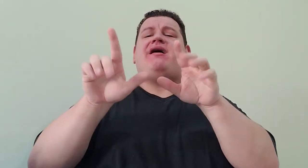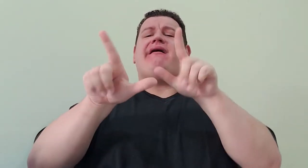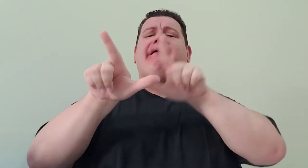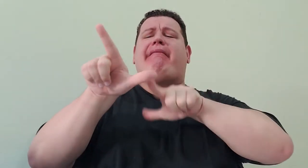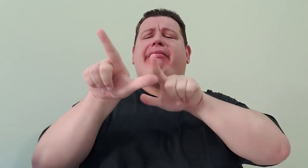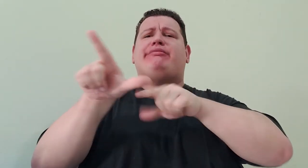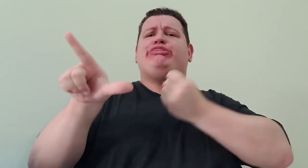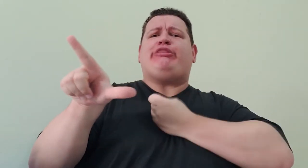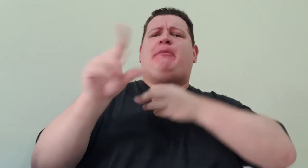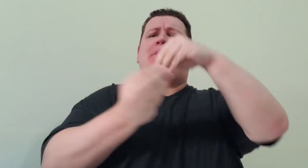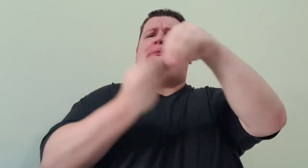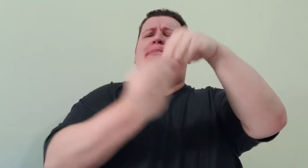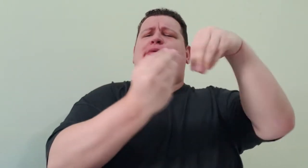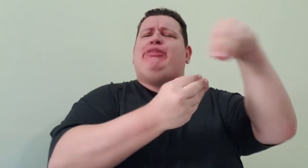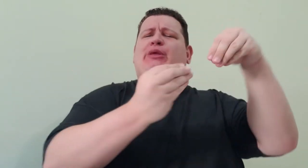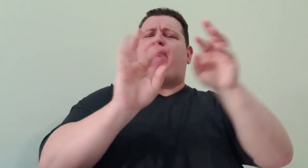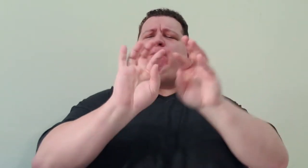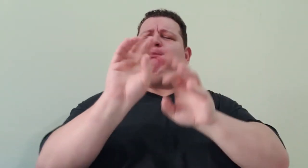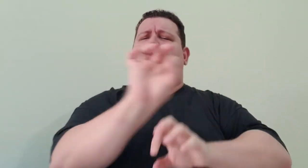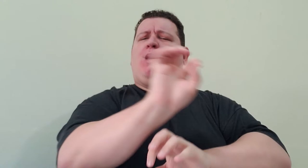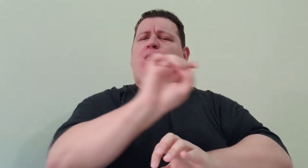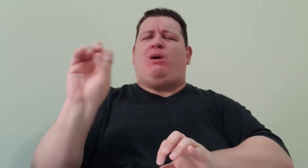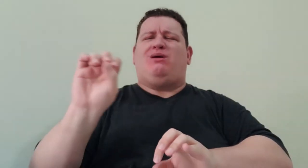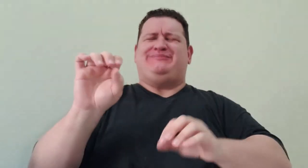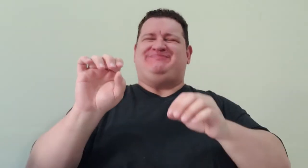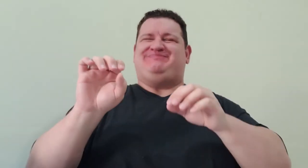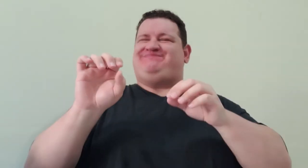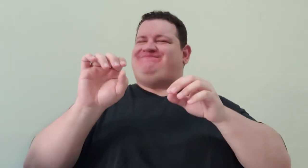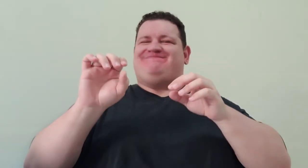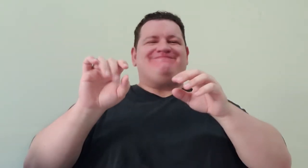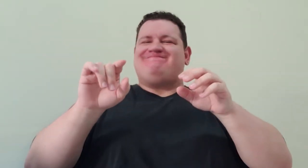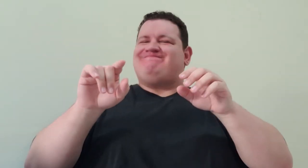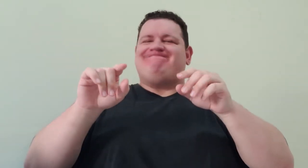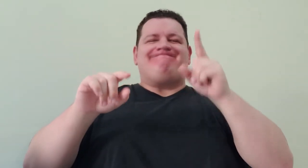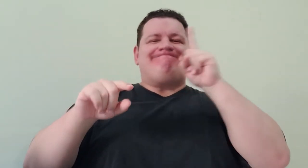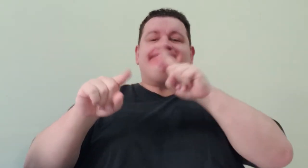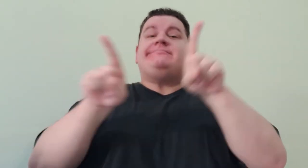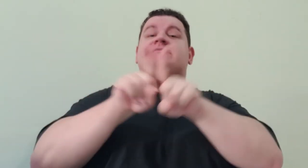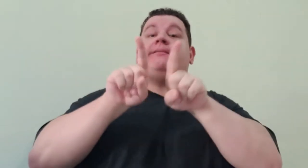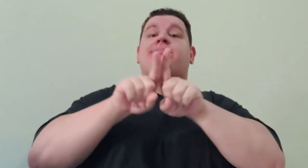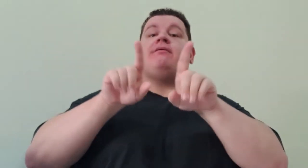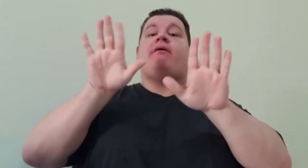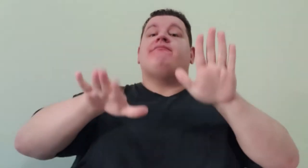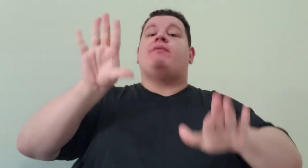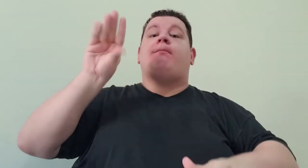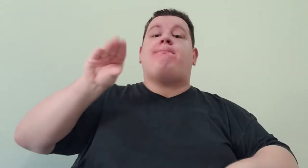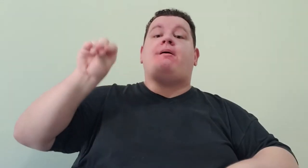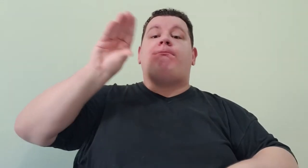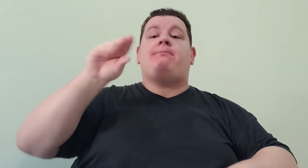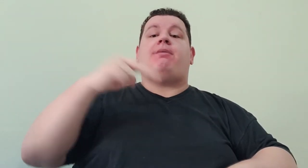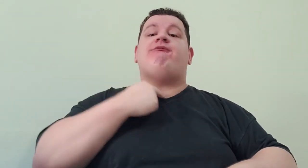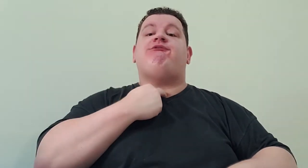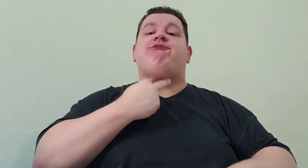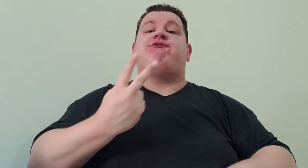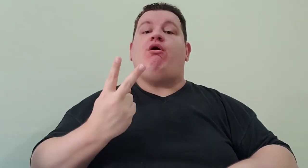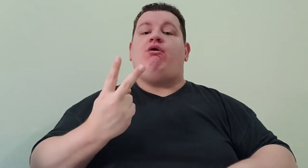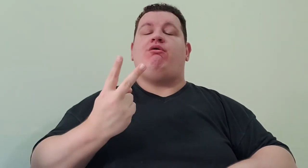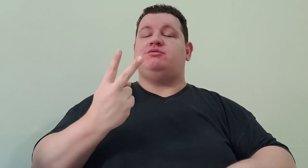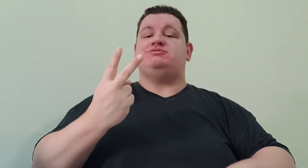Em algumas vezes, também, identificando errado a voz e descrevendo uma outra palavra que tem